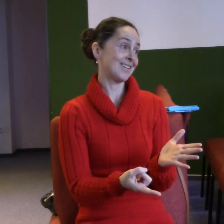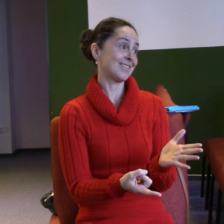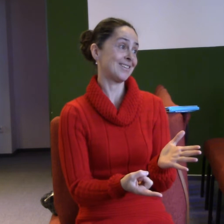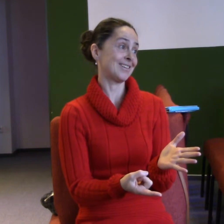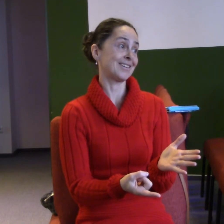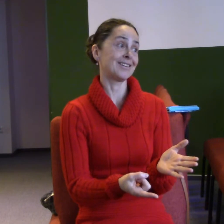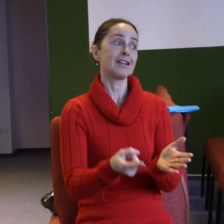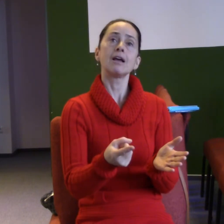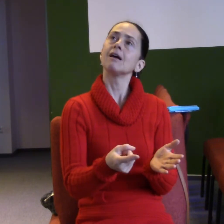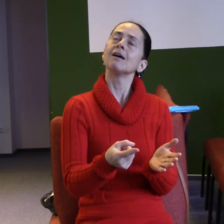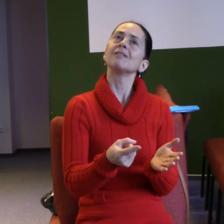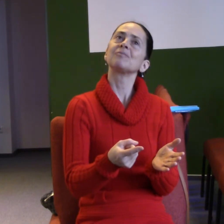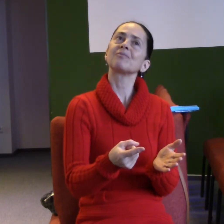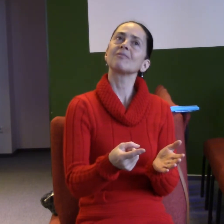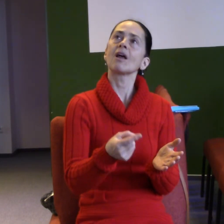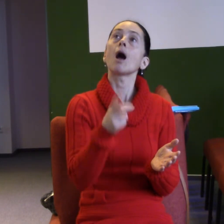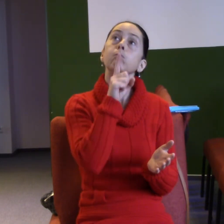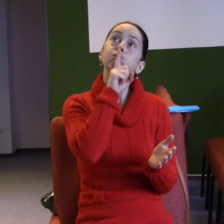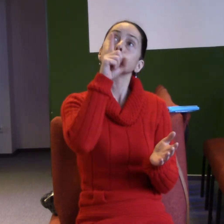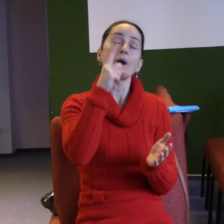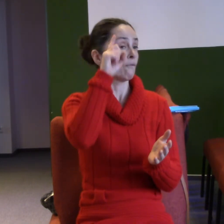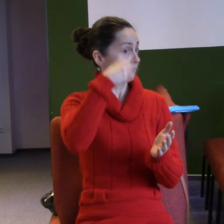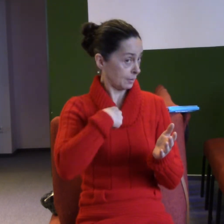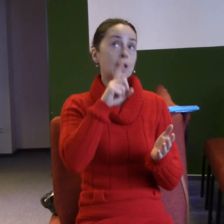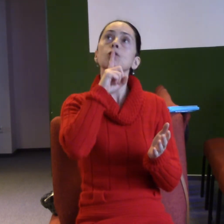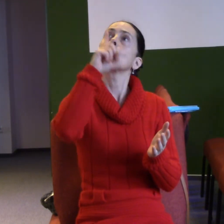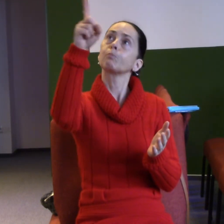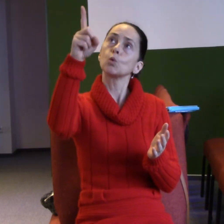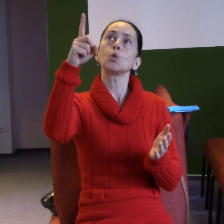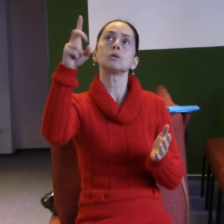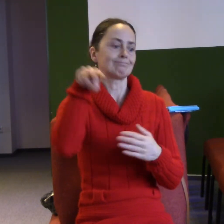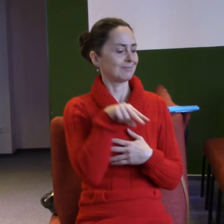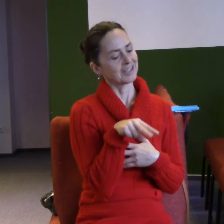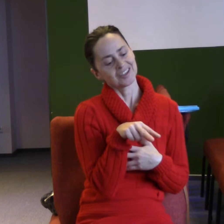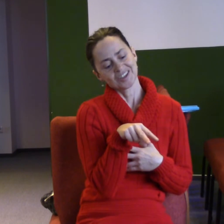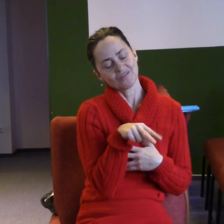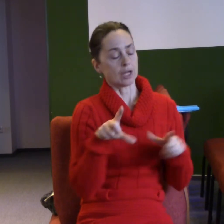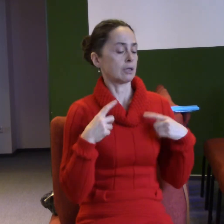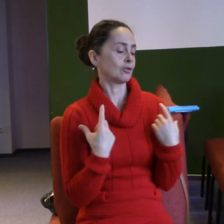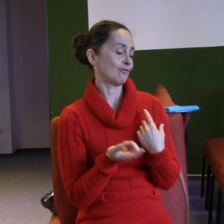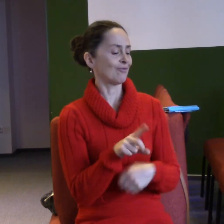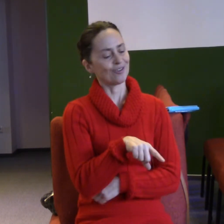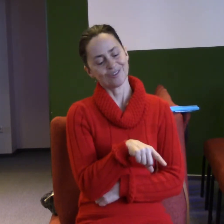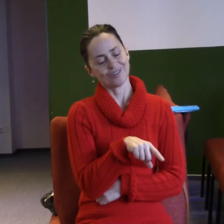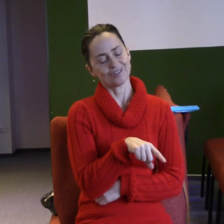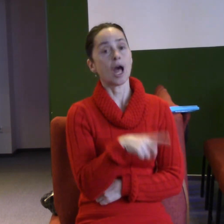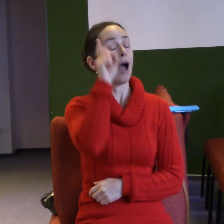zjistíme, jestli jsme žili zbytečně ty praktické věci tohohle života, nebo že možná za námi zůstala taková